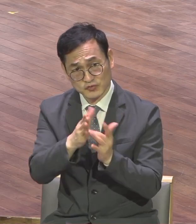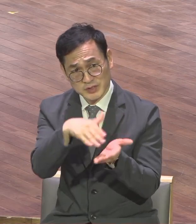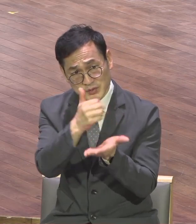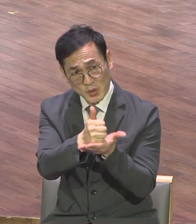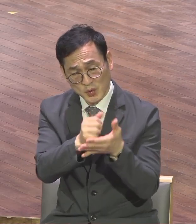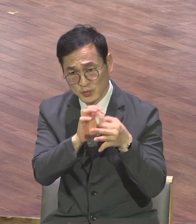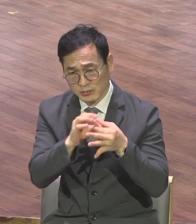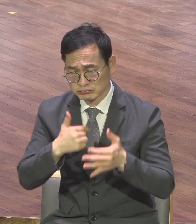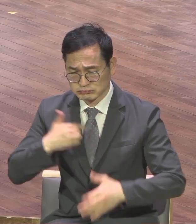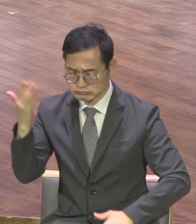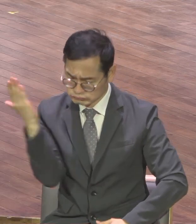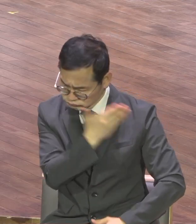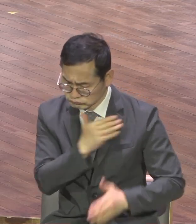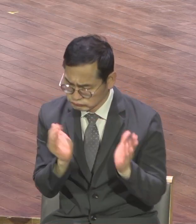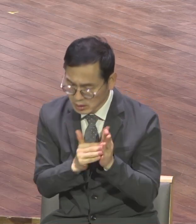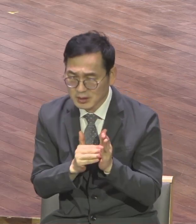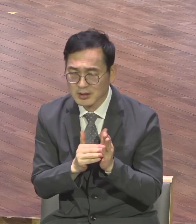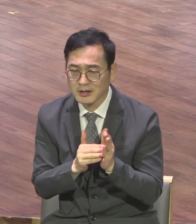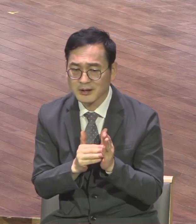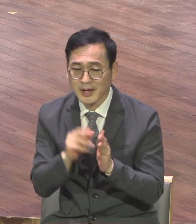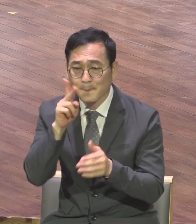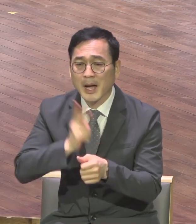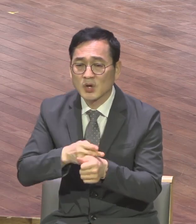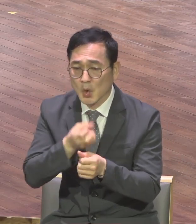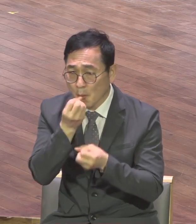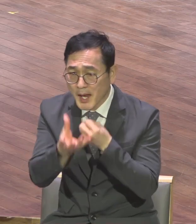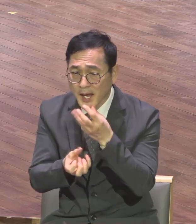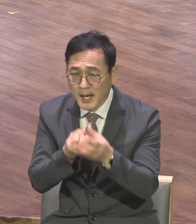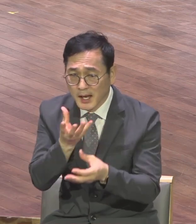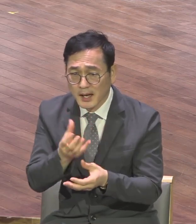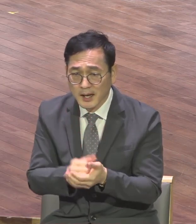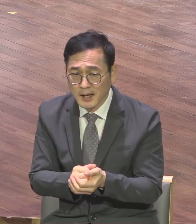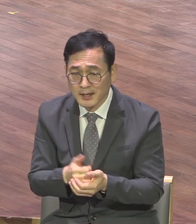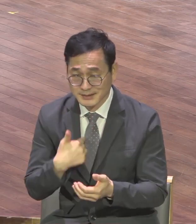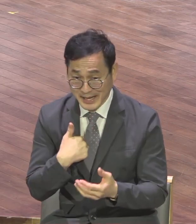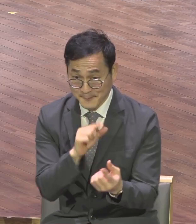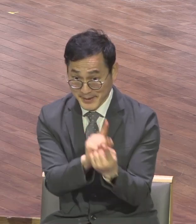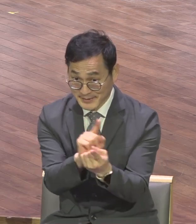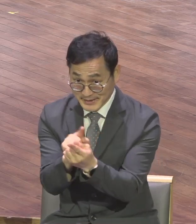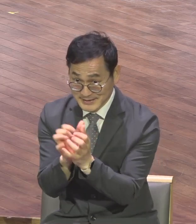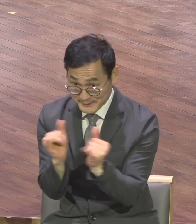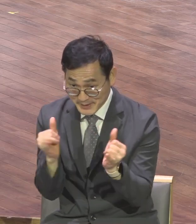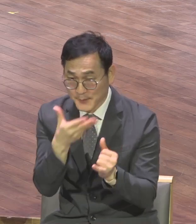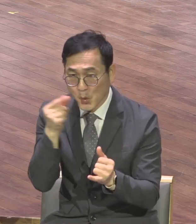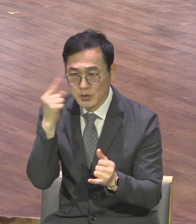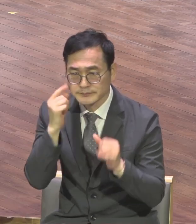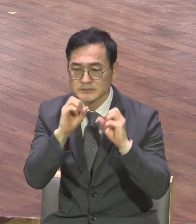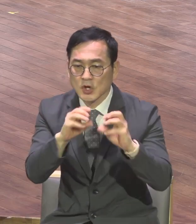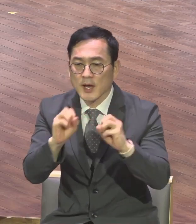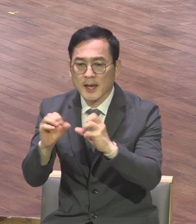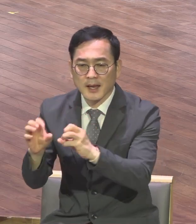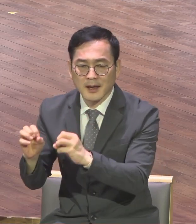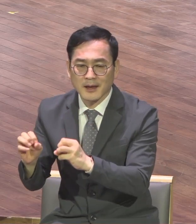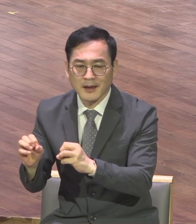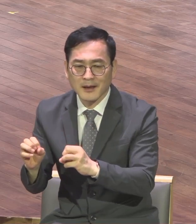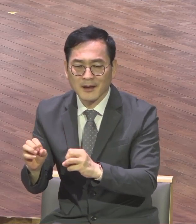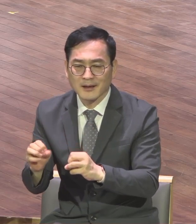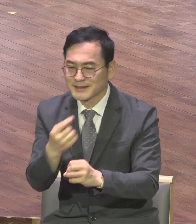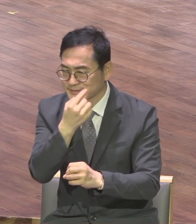무슨 말입니까 모든 자기는 만난 사람들에게 보험을 증거했다는 것입니다 보험을 증거했다